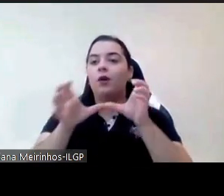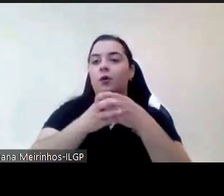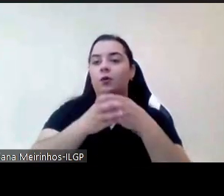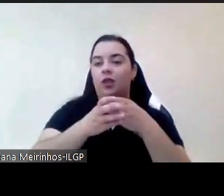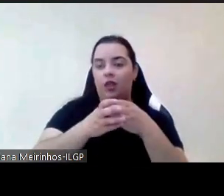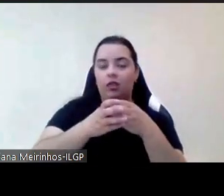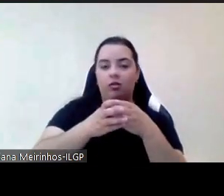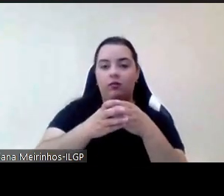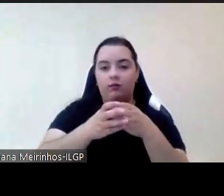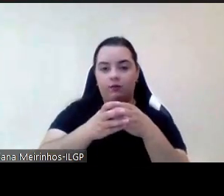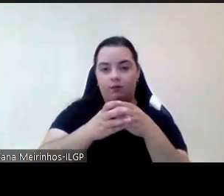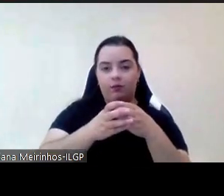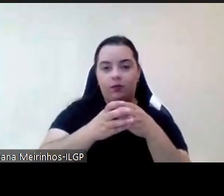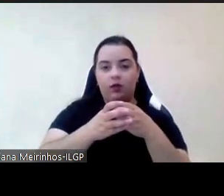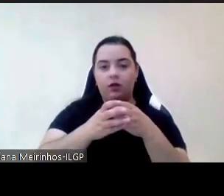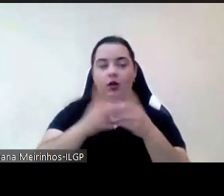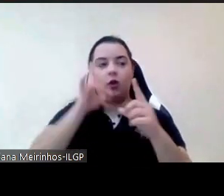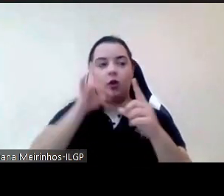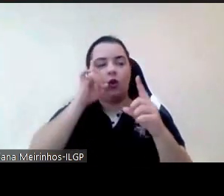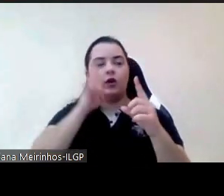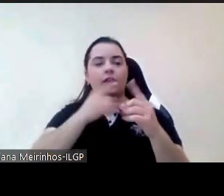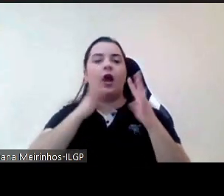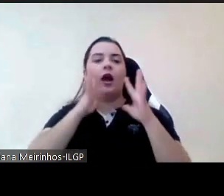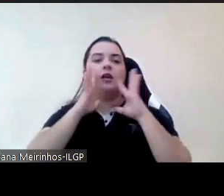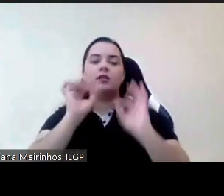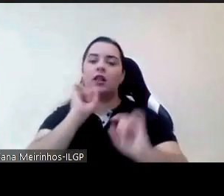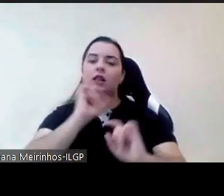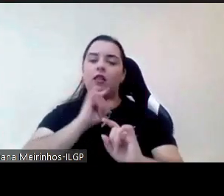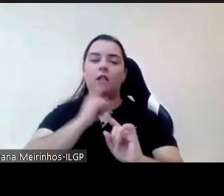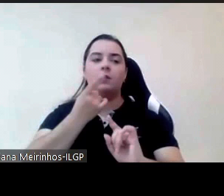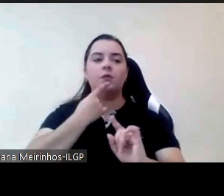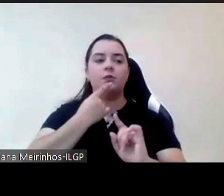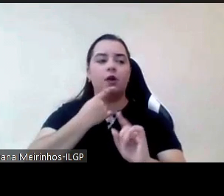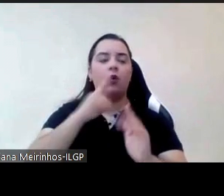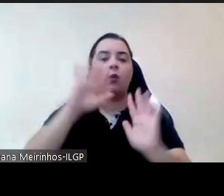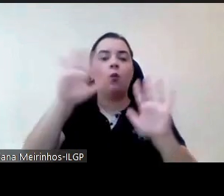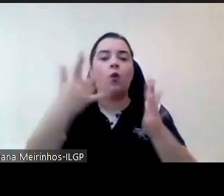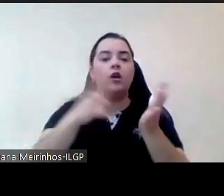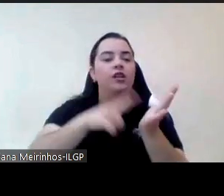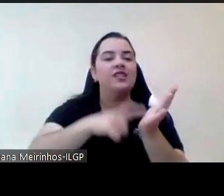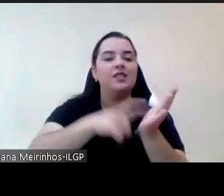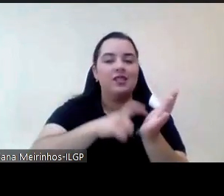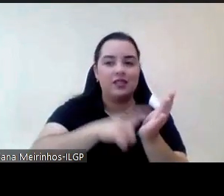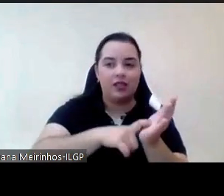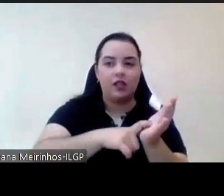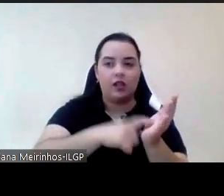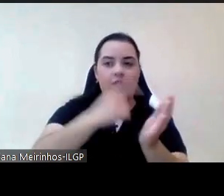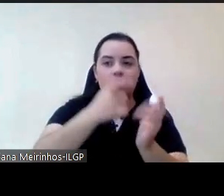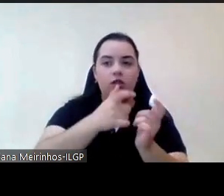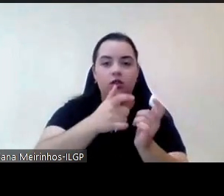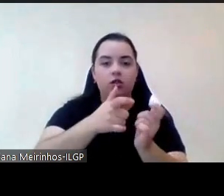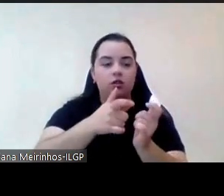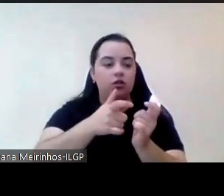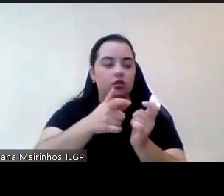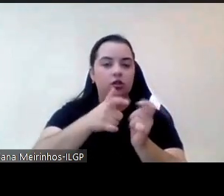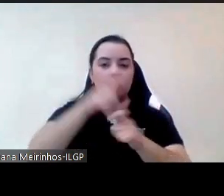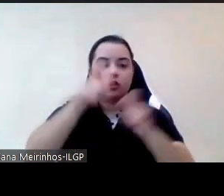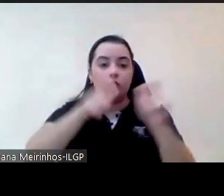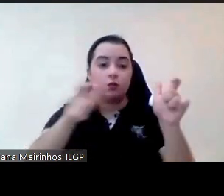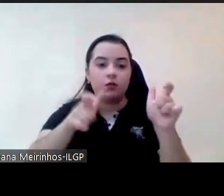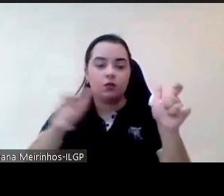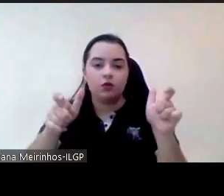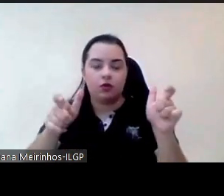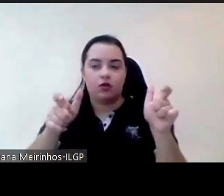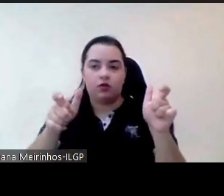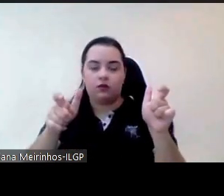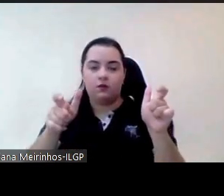as necessidades sentidas pelos beneficiários últimos da atuação da administração pública depois dizer